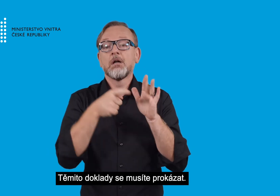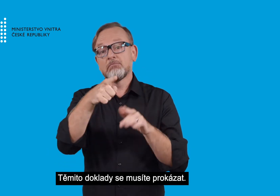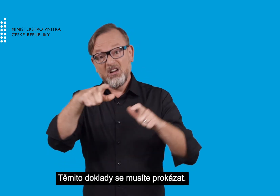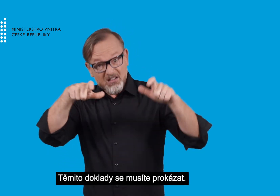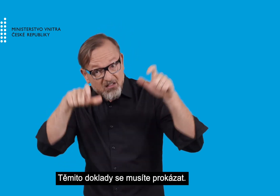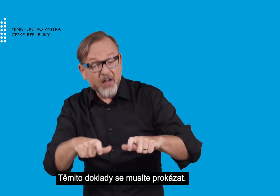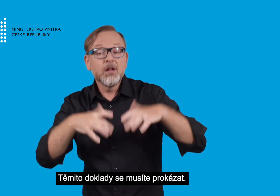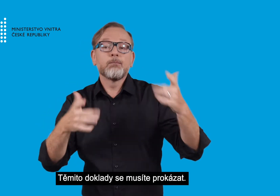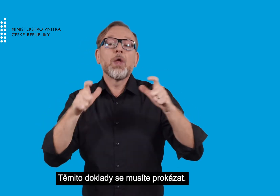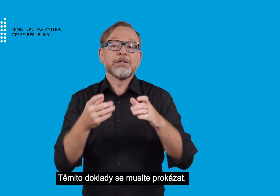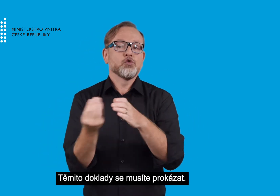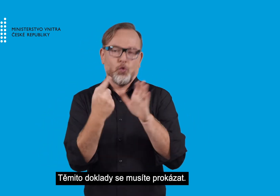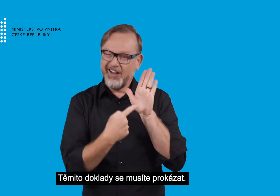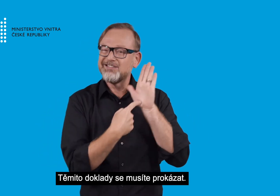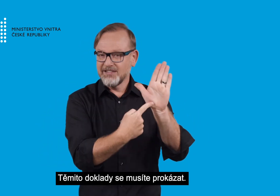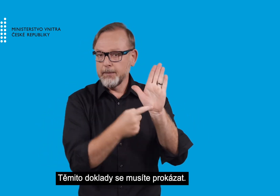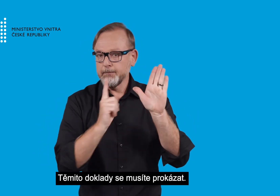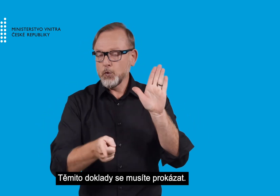prokázat, abyste mohli volit.